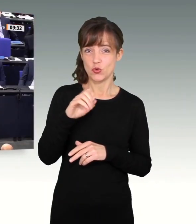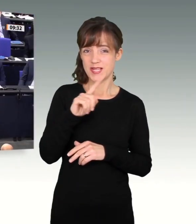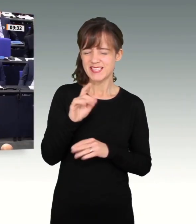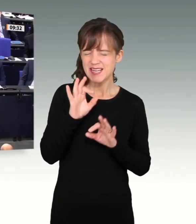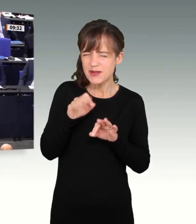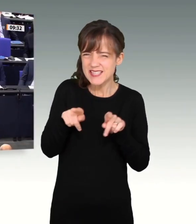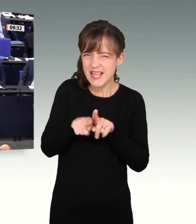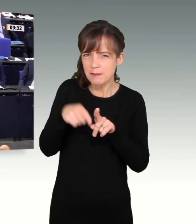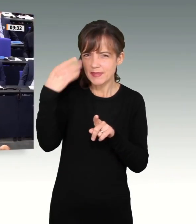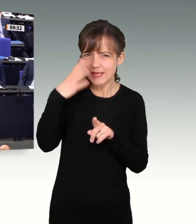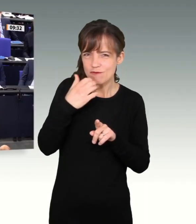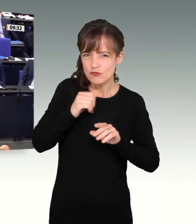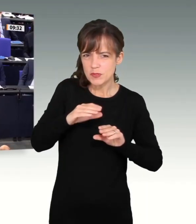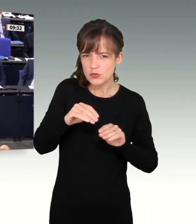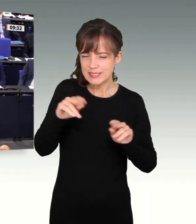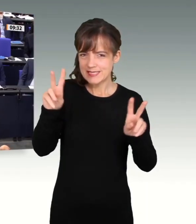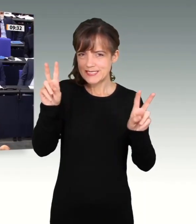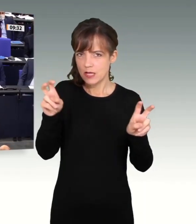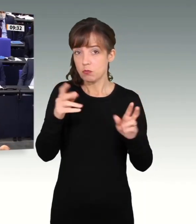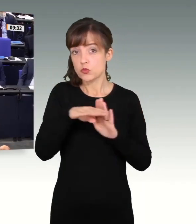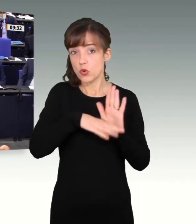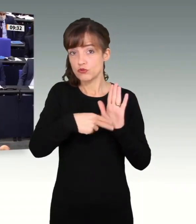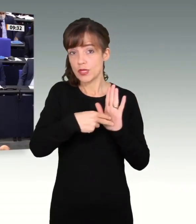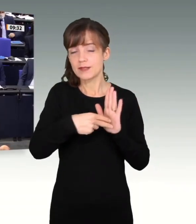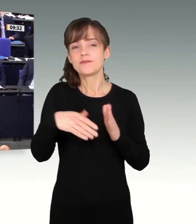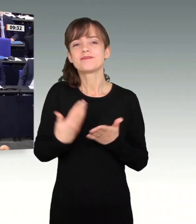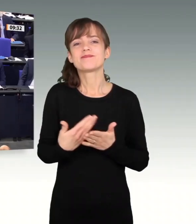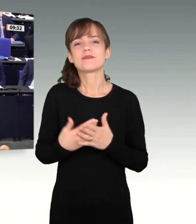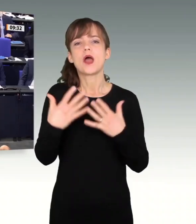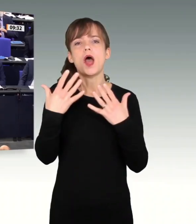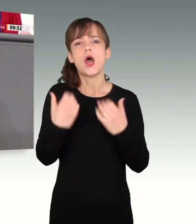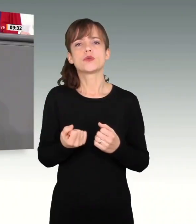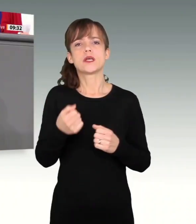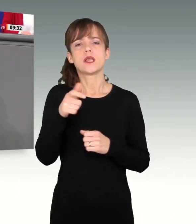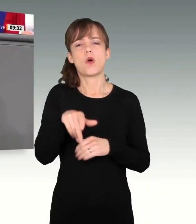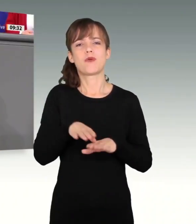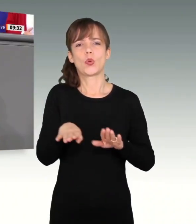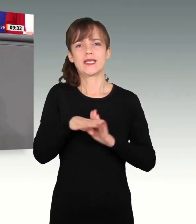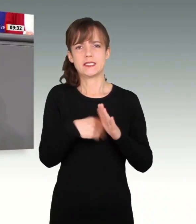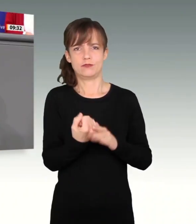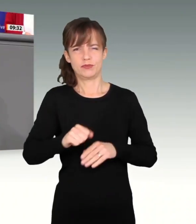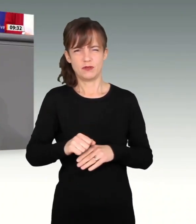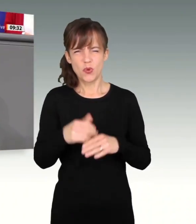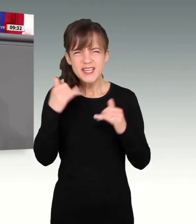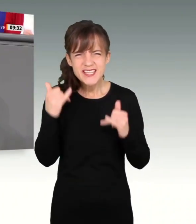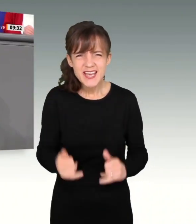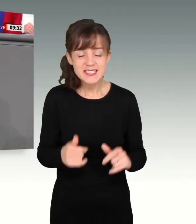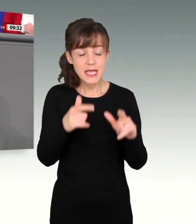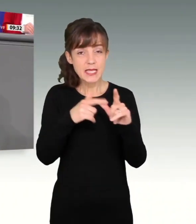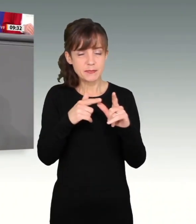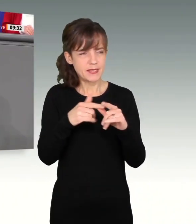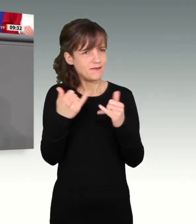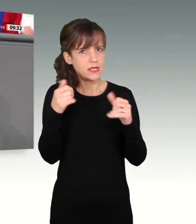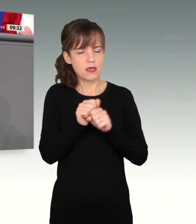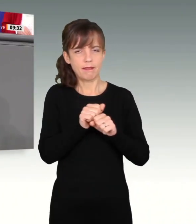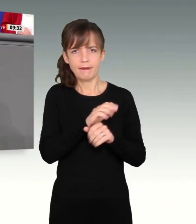wollte. Zitat. Das Protokoll ist eindeutig. Dieser Haushalt verstößt gegen das Grundgesetz. Ich verstehe nicht, warum man in der SPD nur Karriere machen